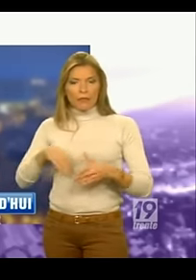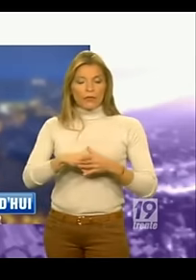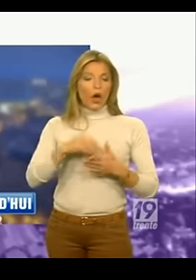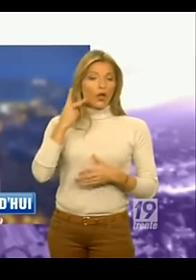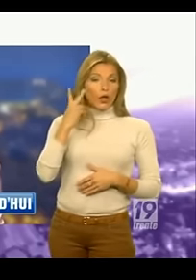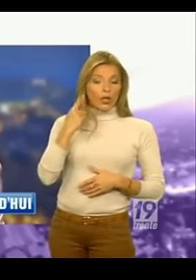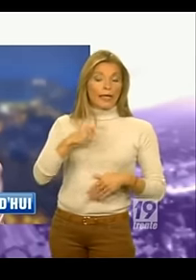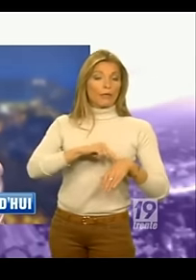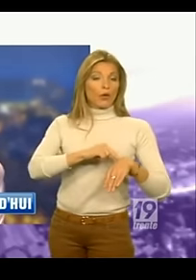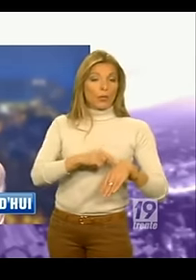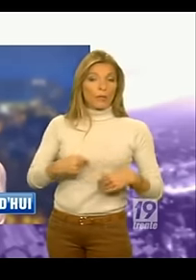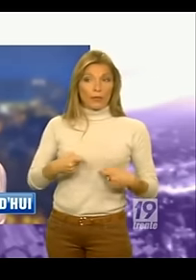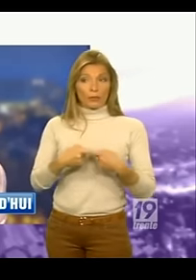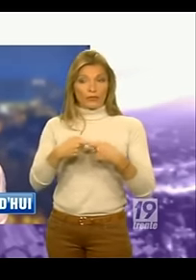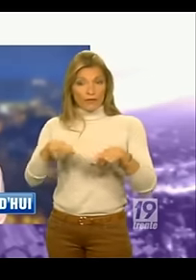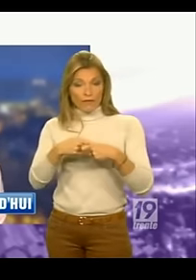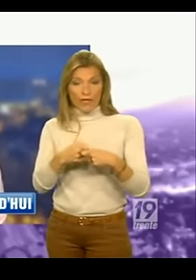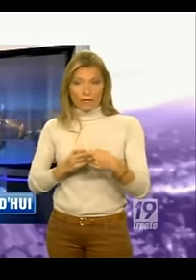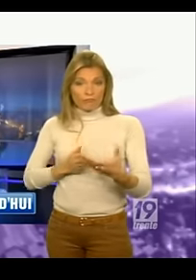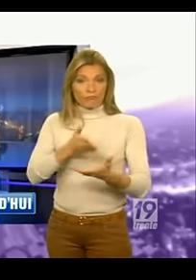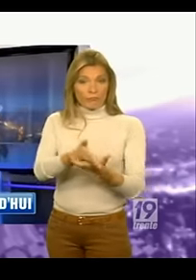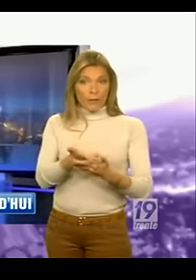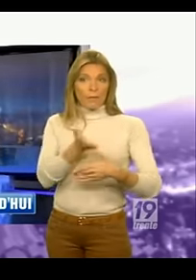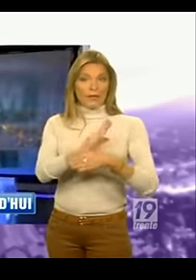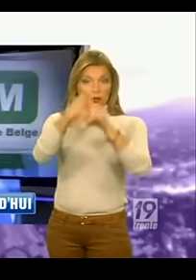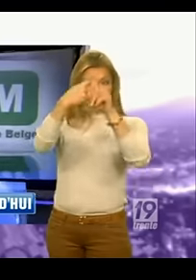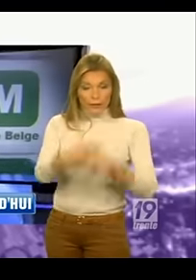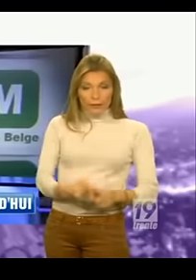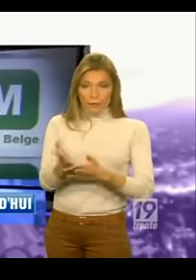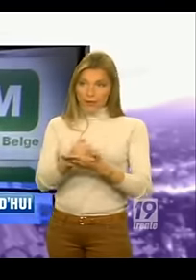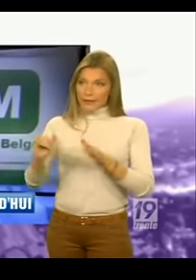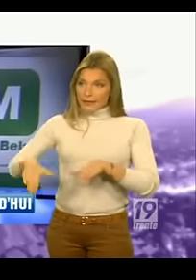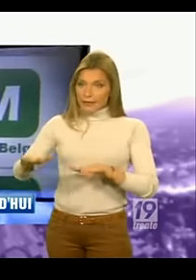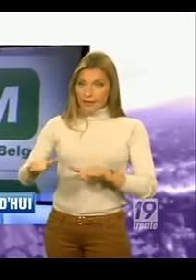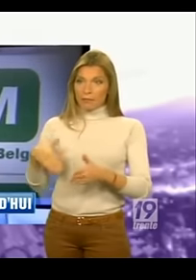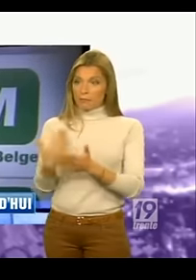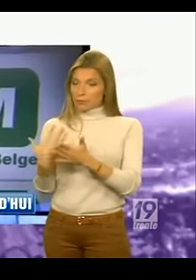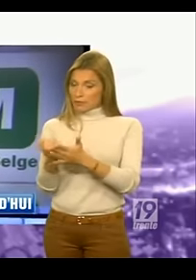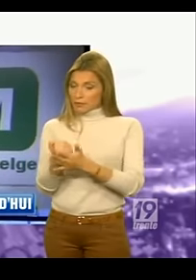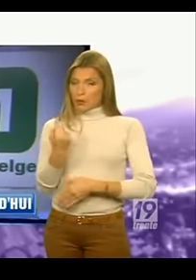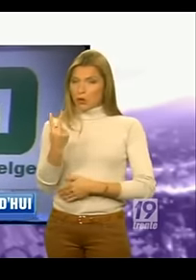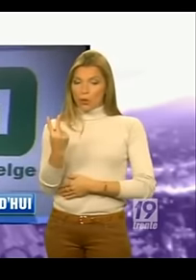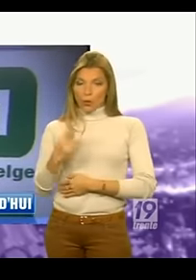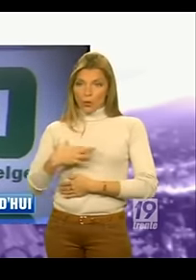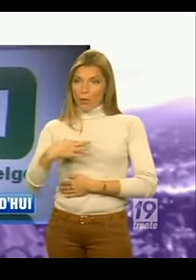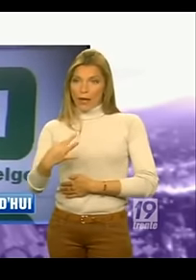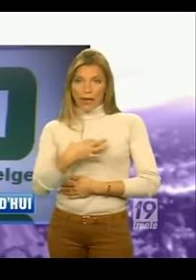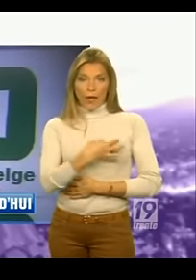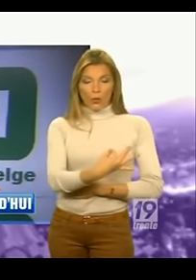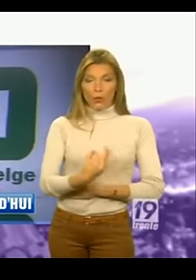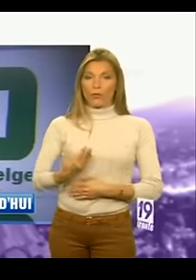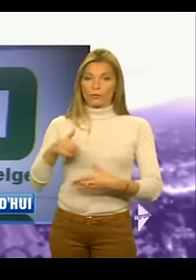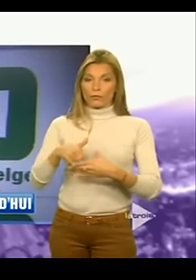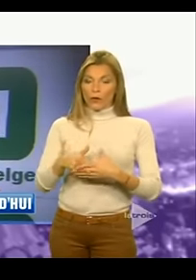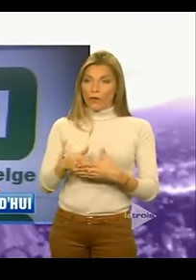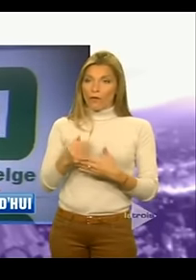et Bruxellesville. Islam s'en sort plutôt bien puisqu'il parvient à imposer deux élus. Alors quel est leur programme politique ? Quelle est leur